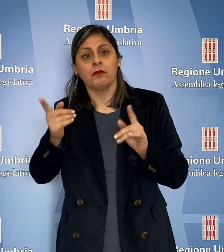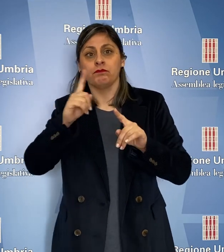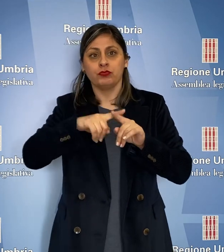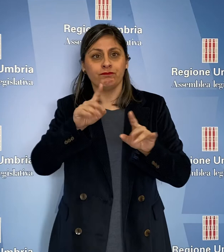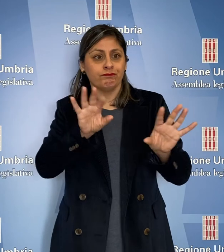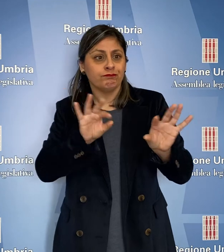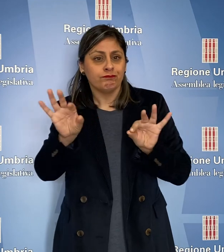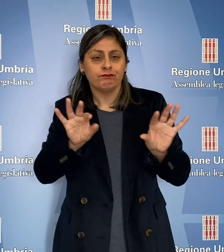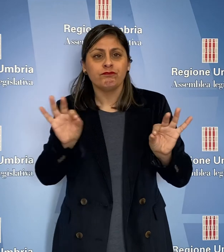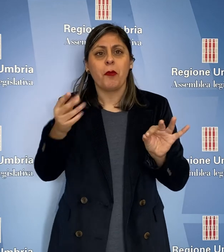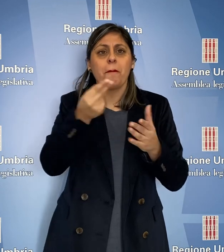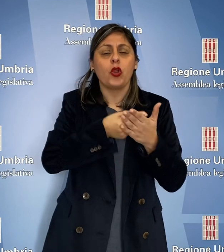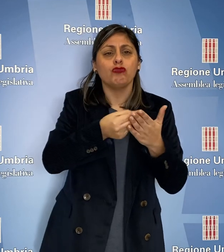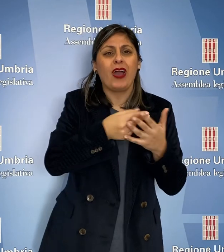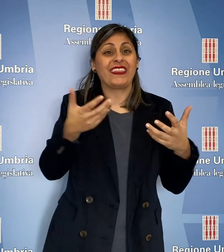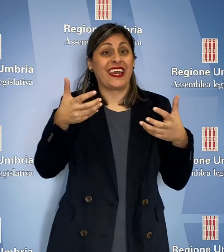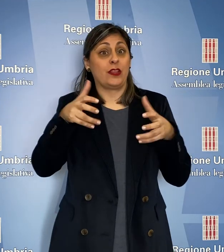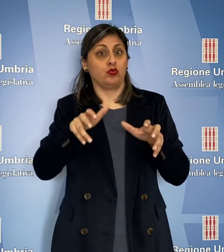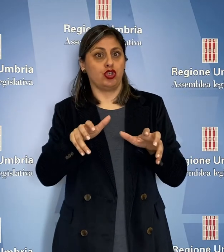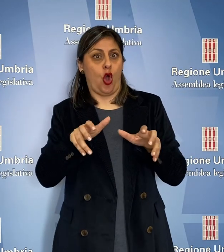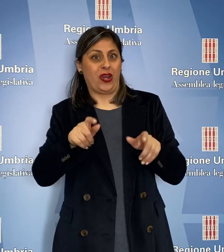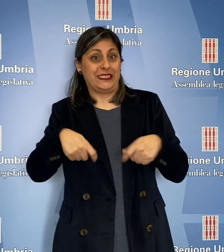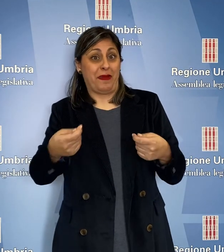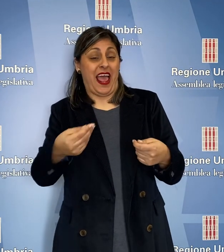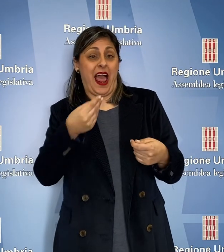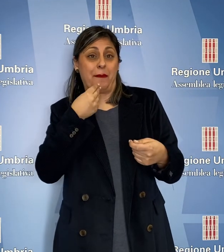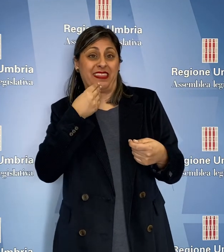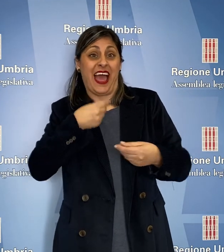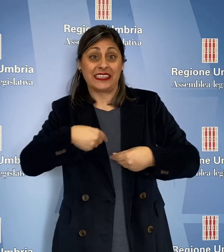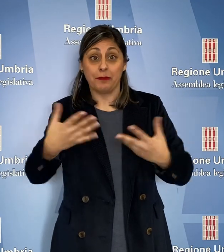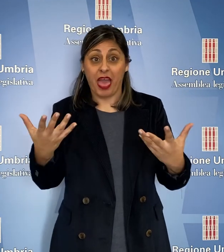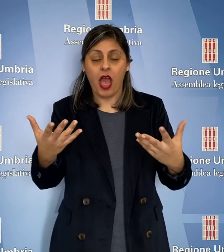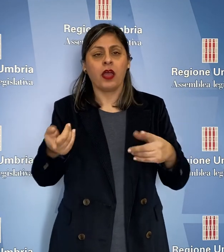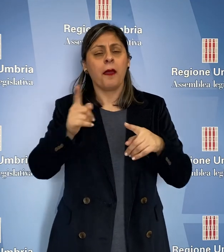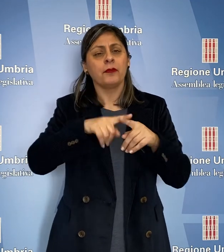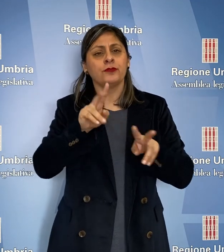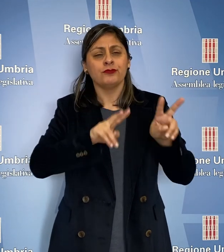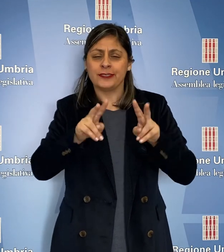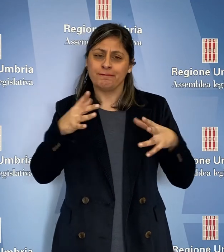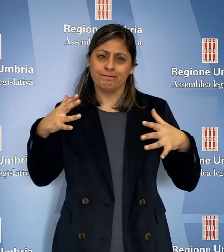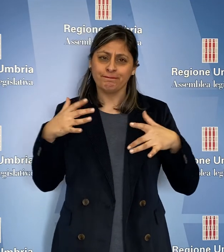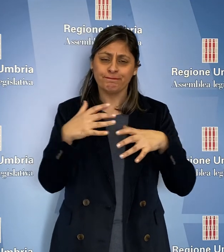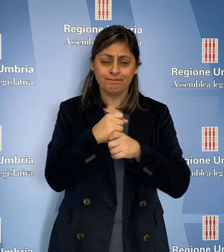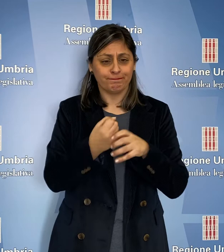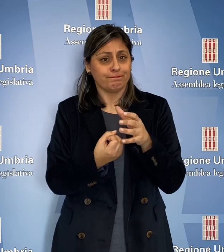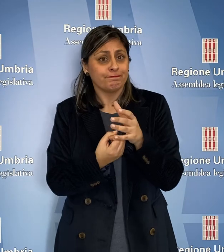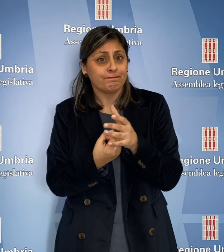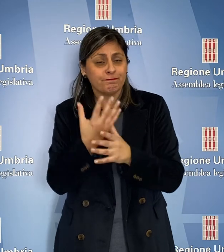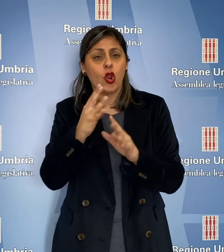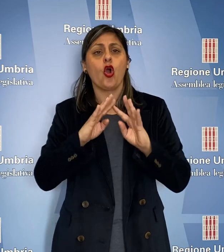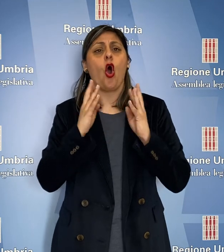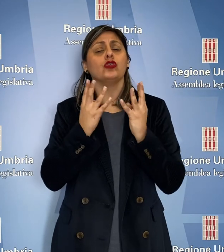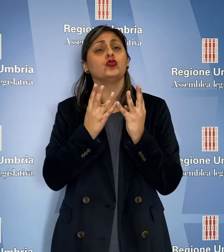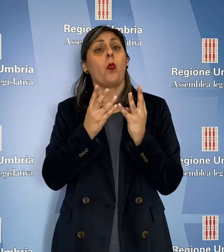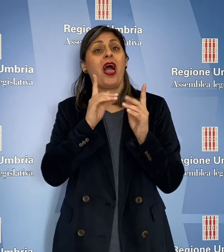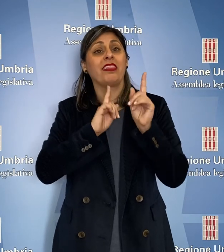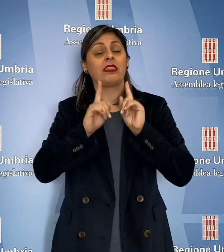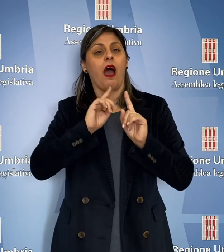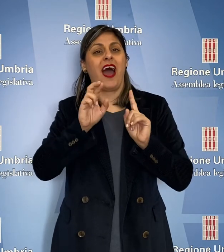regolamento per la selezione dei progetti di riduzione degli sprechi alimentari, portare a conclusione l'iter per la costituzione della consulta